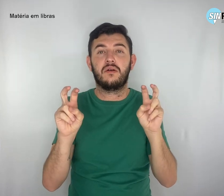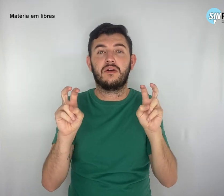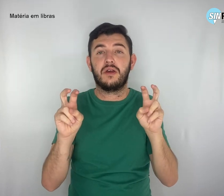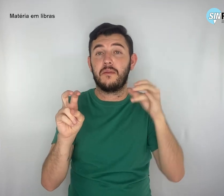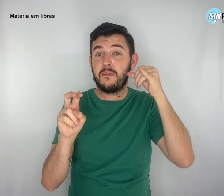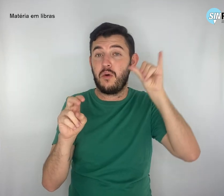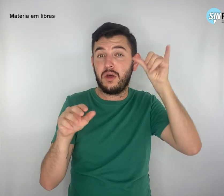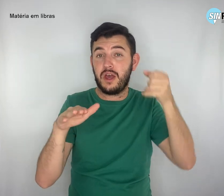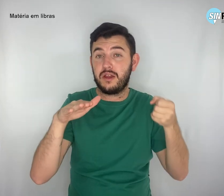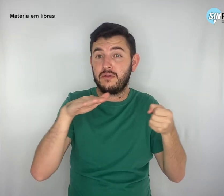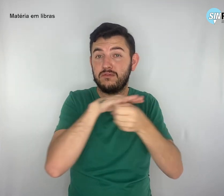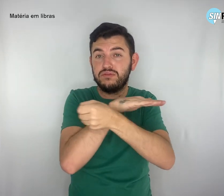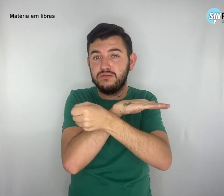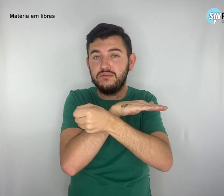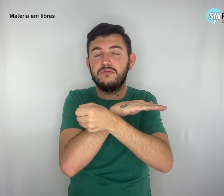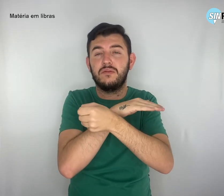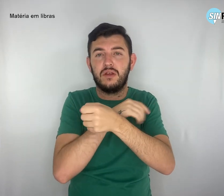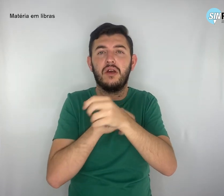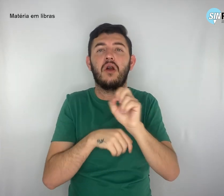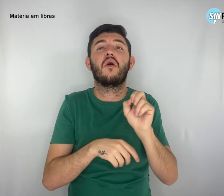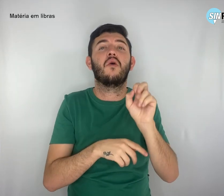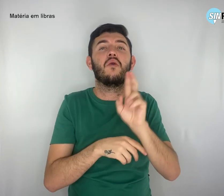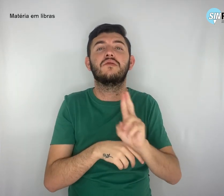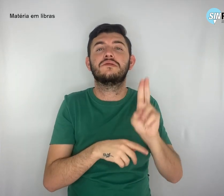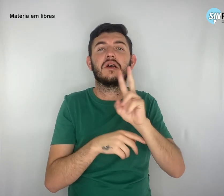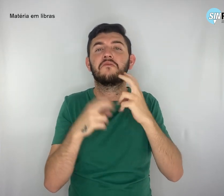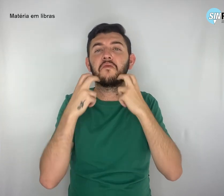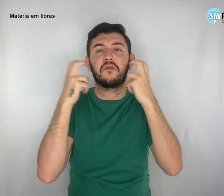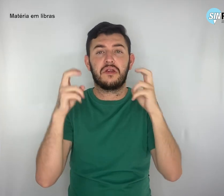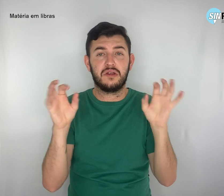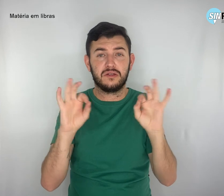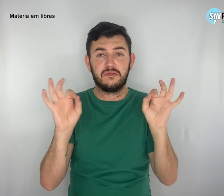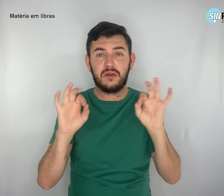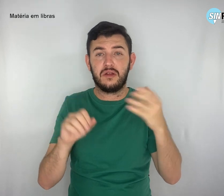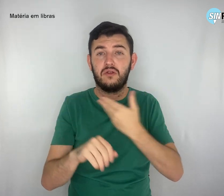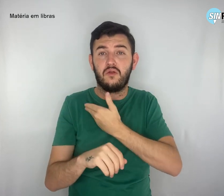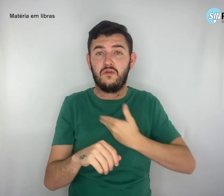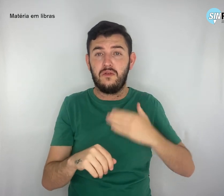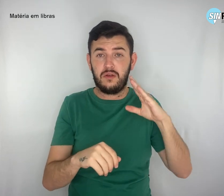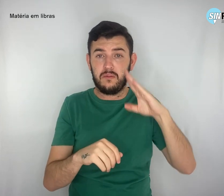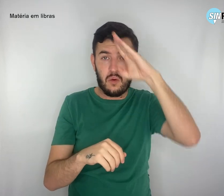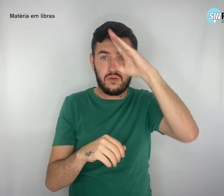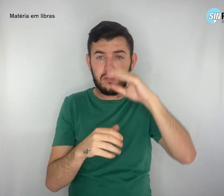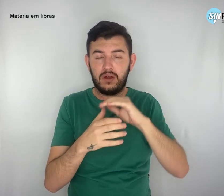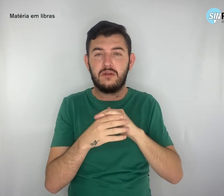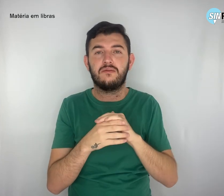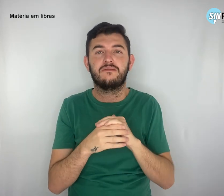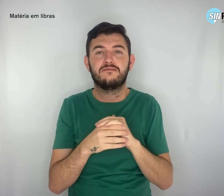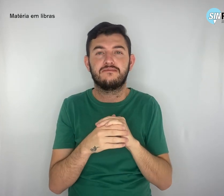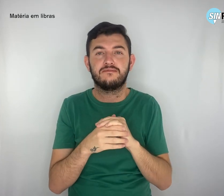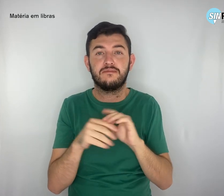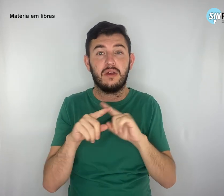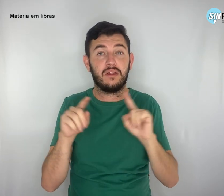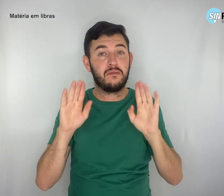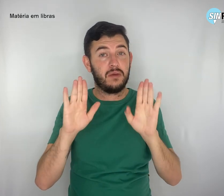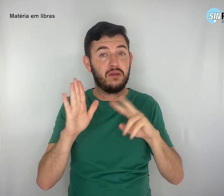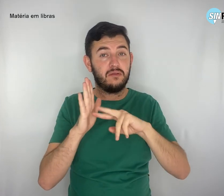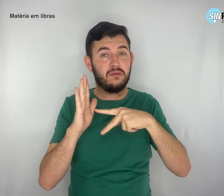utilizada sem constrangimento pelo governo Bolsonaro. O Simpro destaca que a